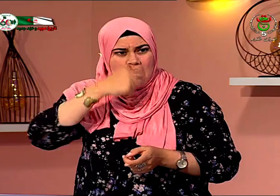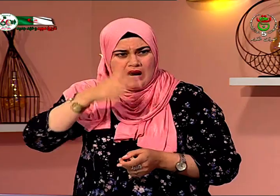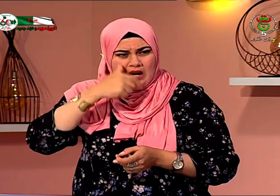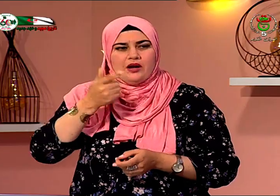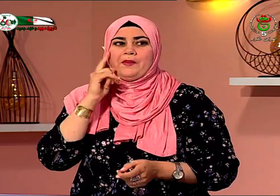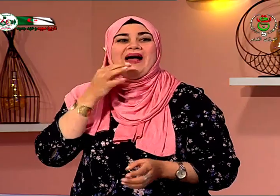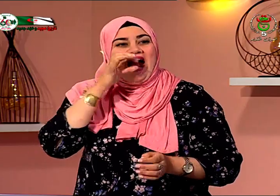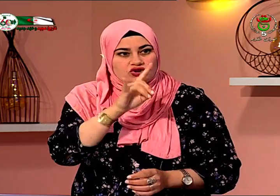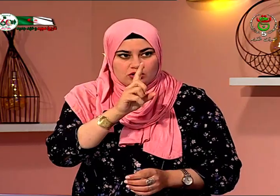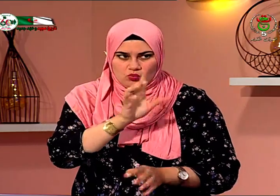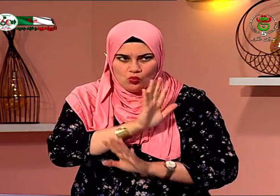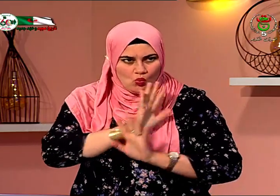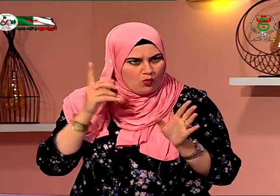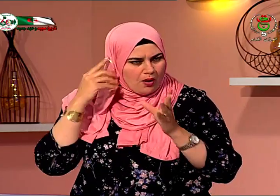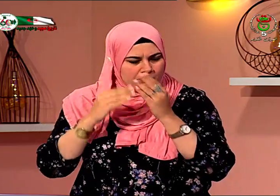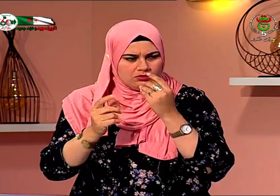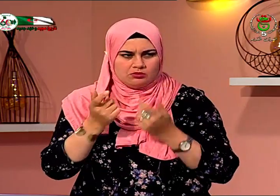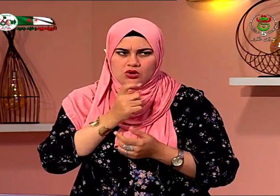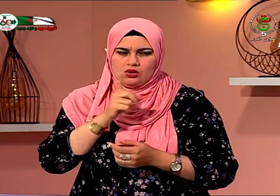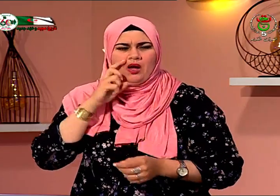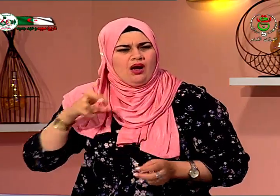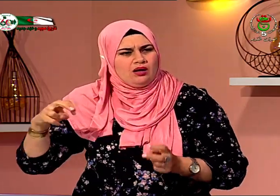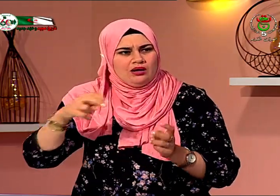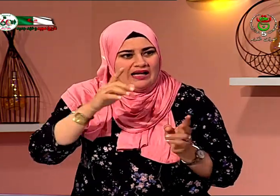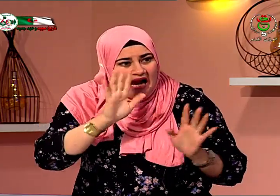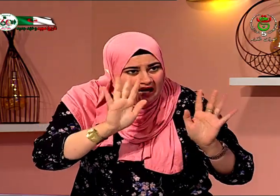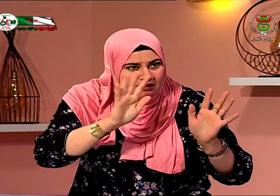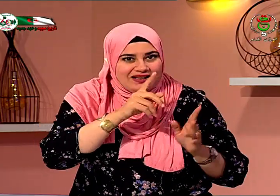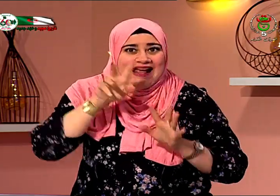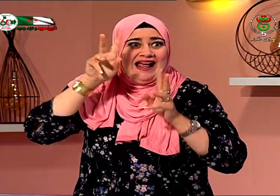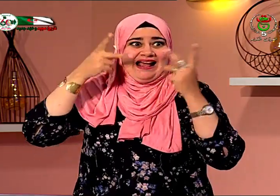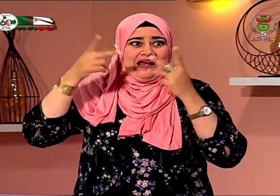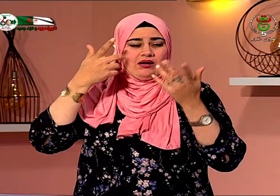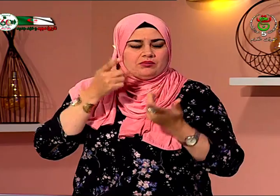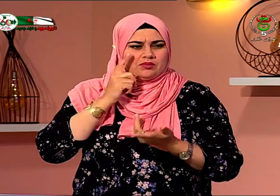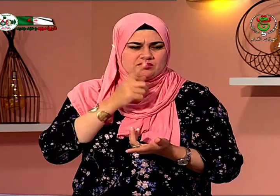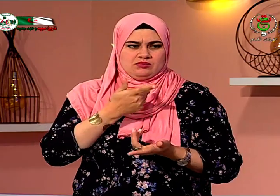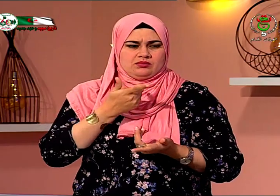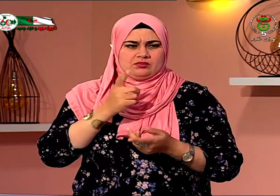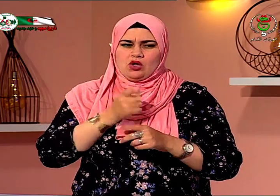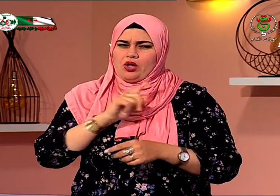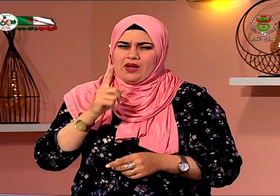ذلك وكانوا ينادونني ولكن لم أكن أتواصل معهم لكن عندما أرىهم لا